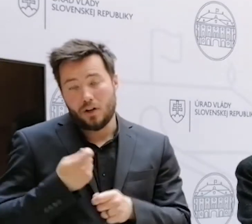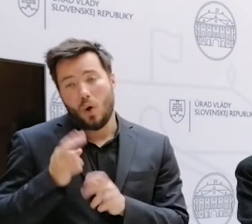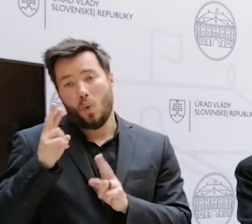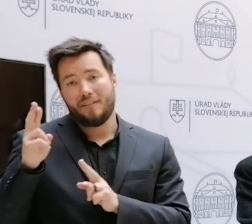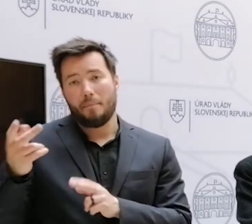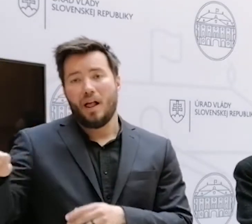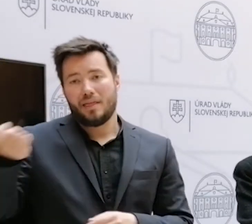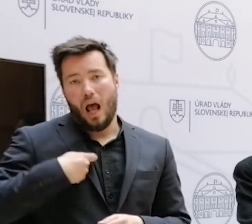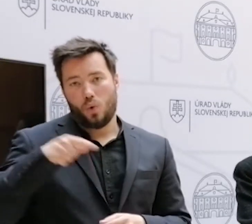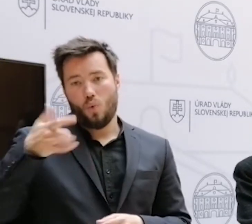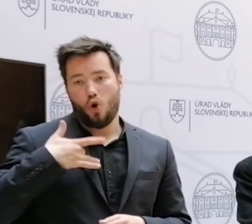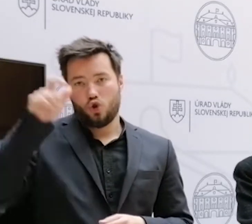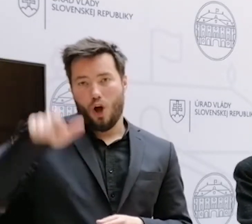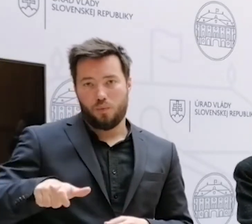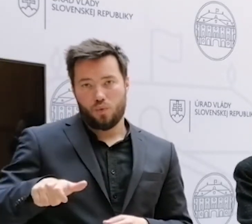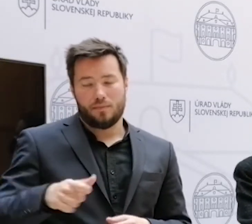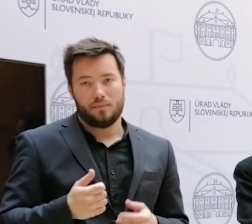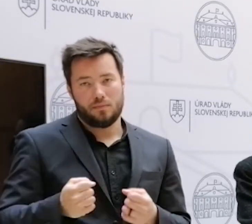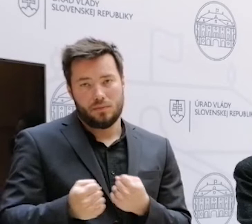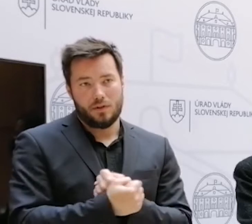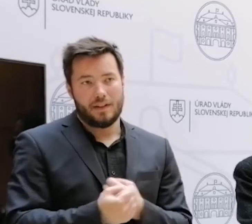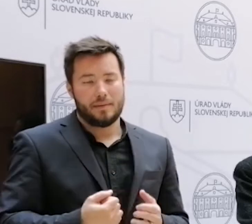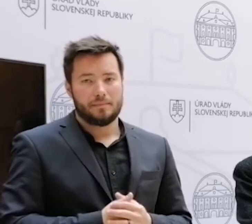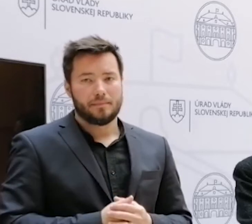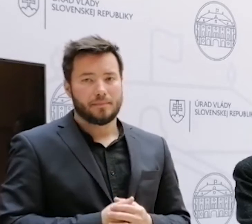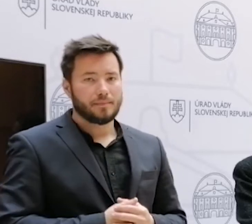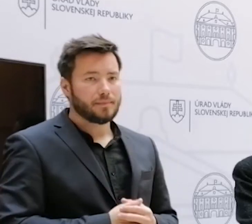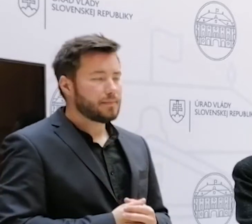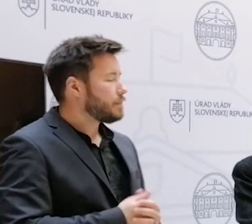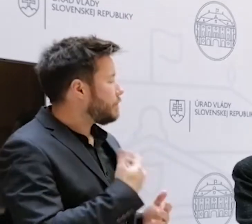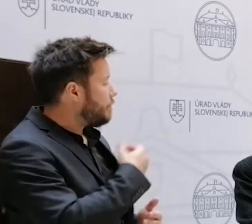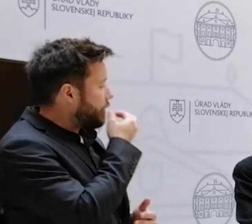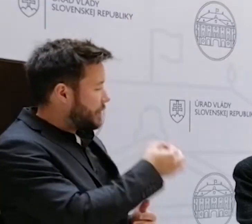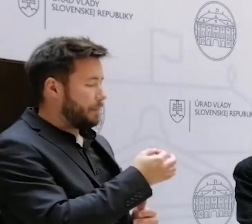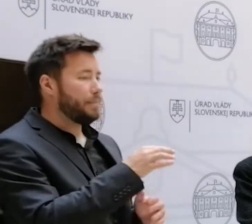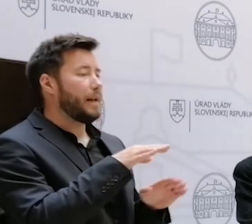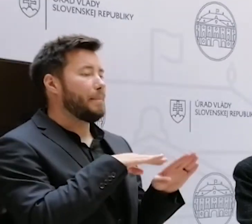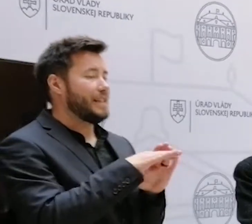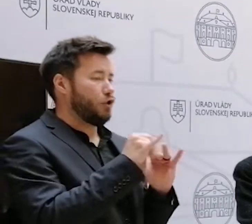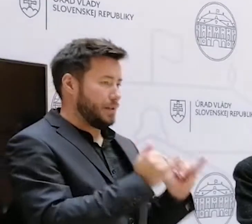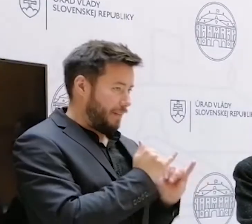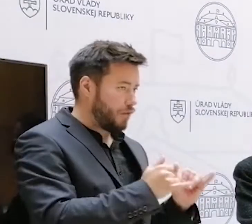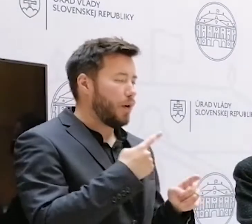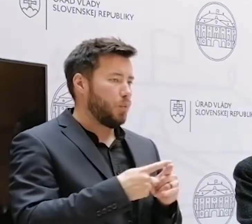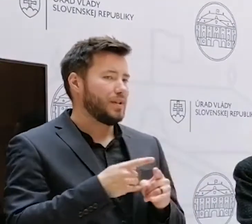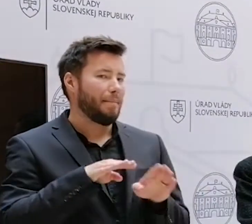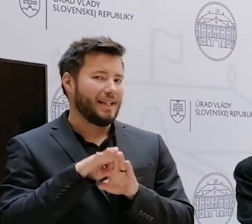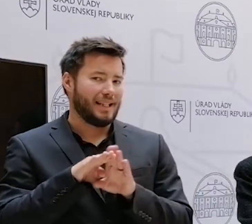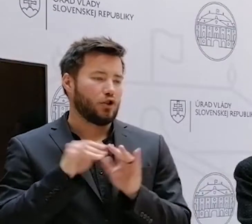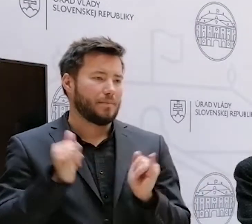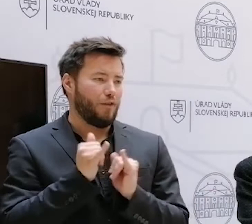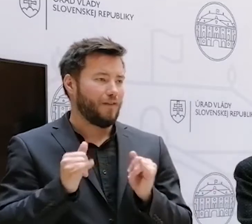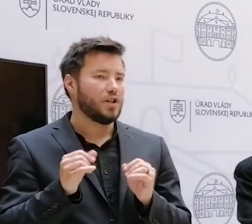vydaná. No a tu teda nadviažem, aká je teda spolupráca rezortov spravodlivosti oboch krajín vo veci vydávania obvinených